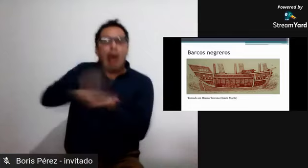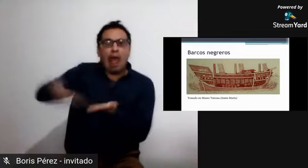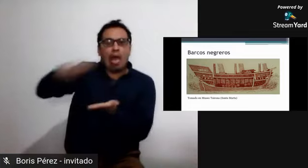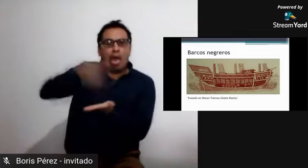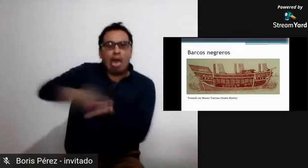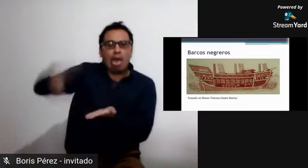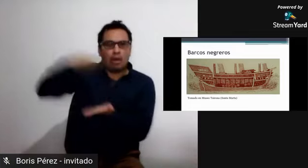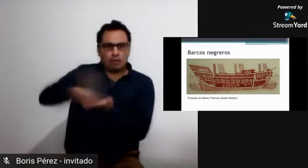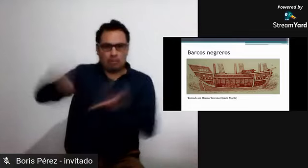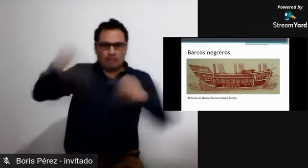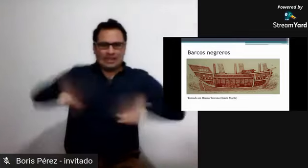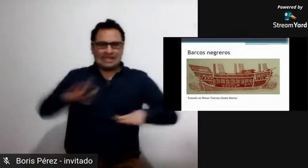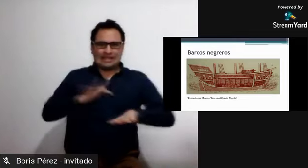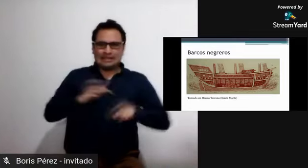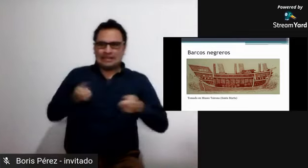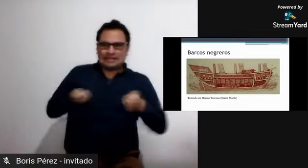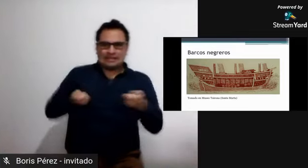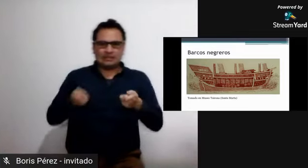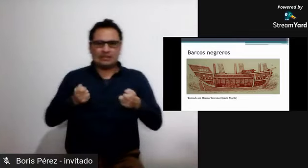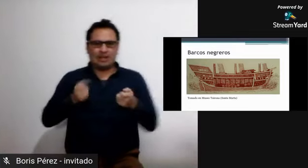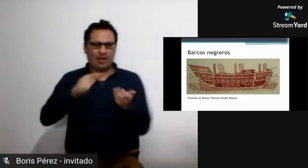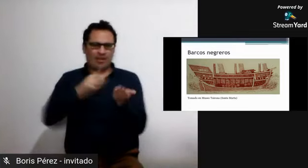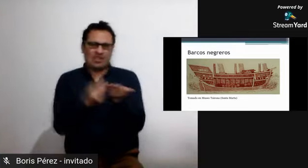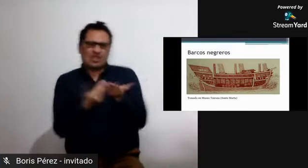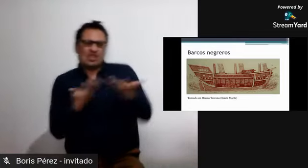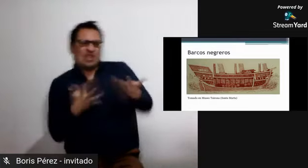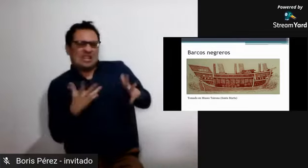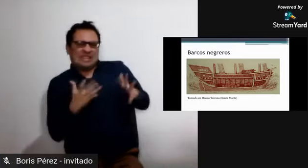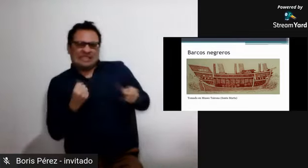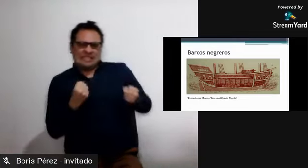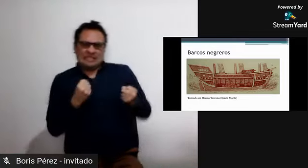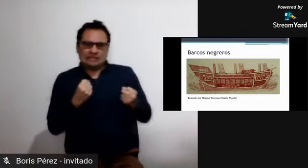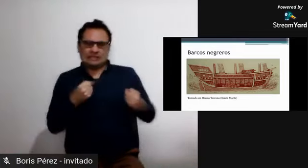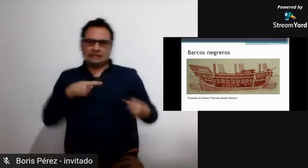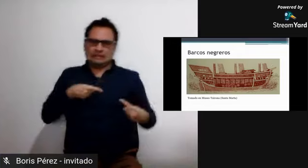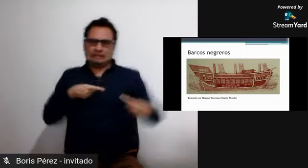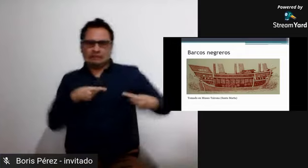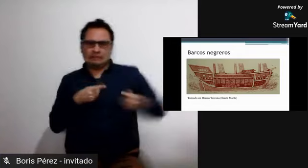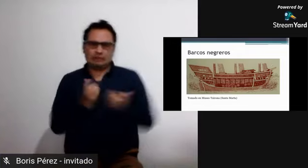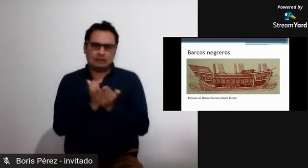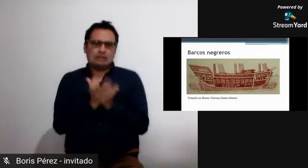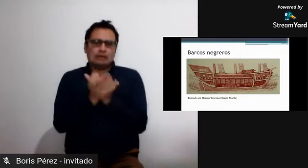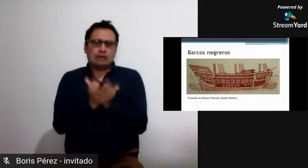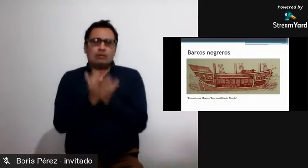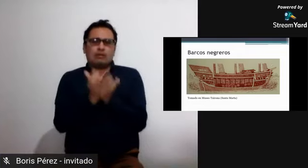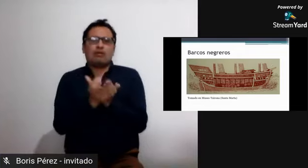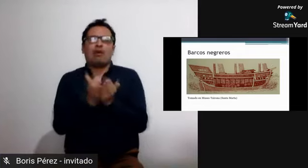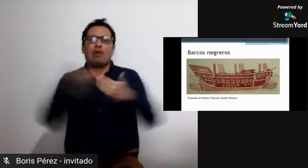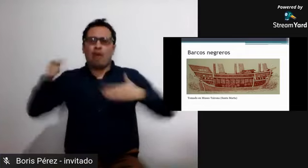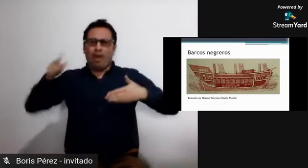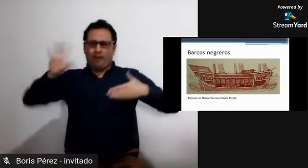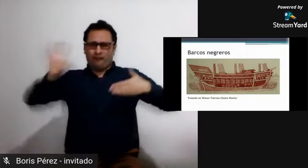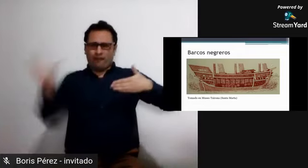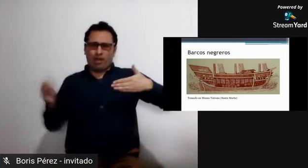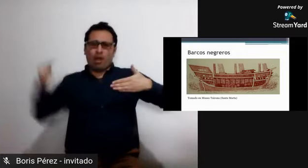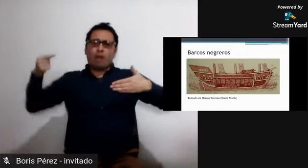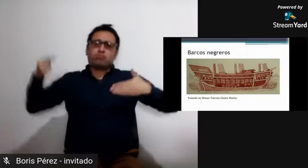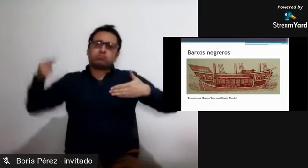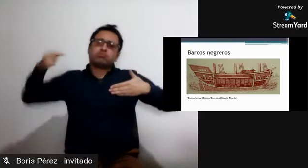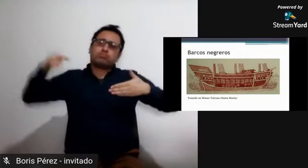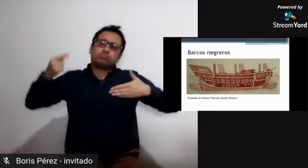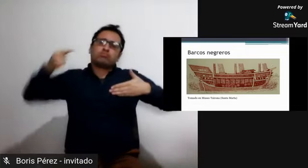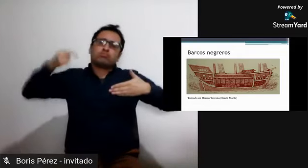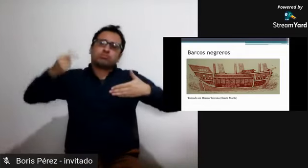este tema del tráfico y en la comercialización de los esclavos hubo millones y millones de pérdidas por parte de